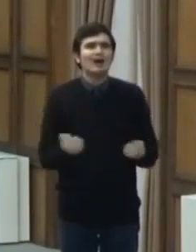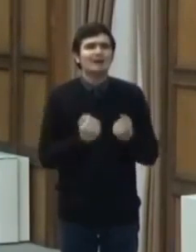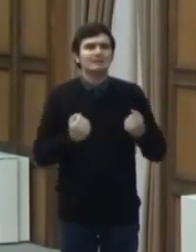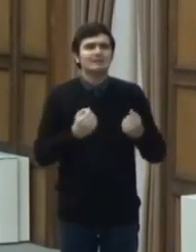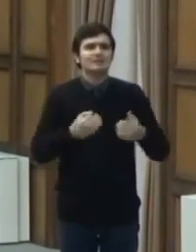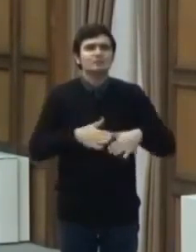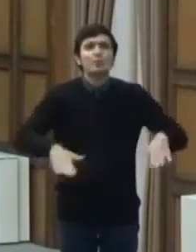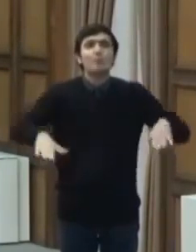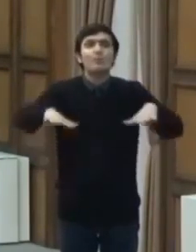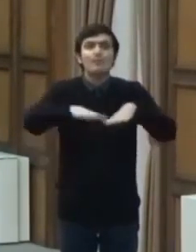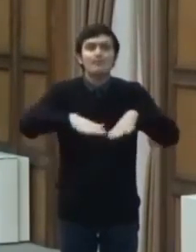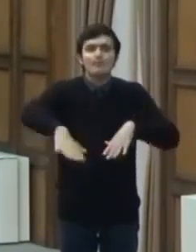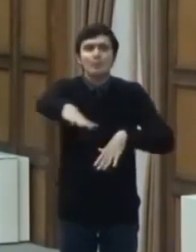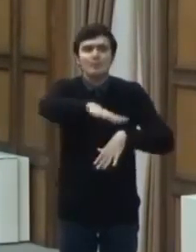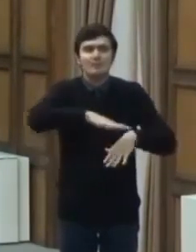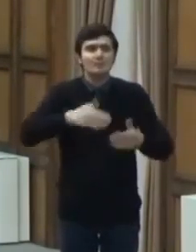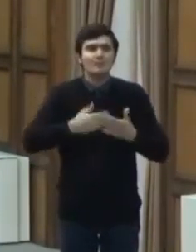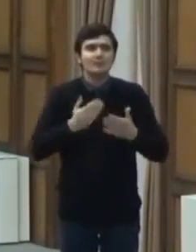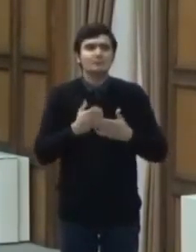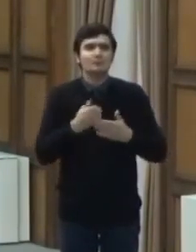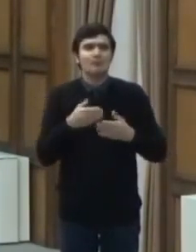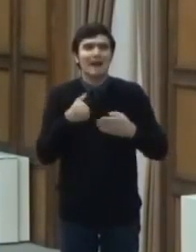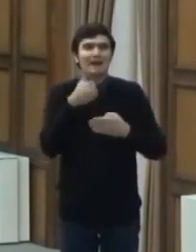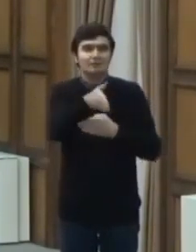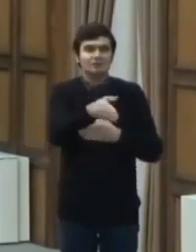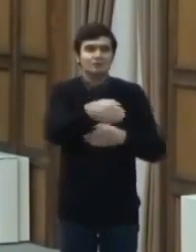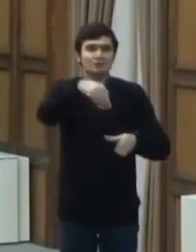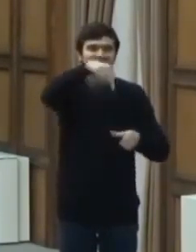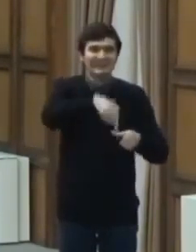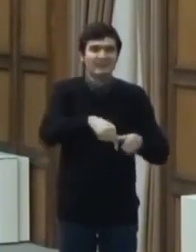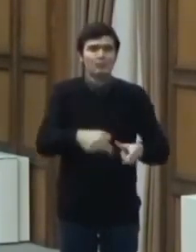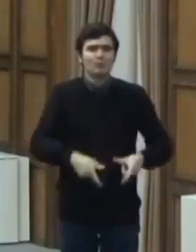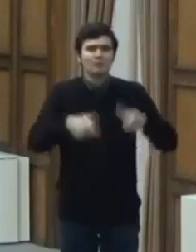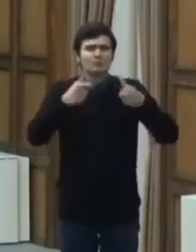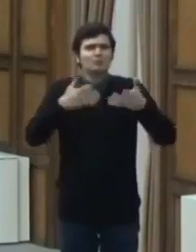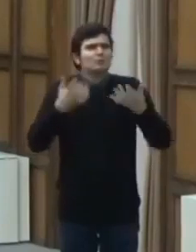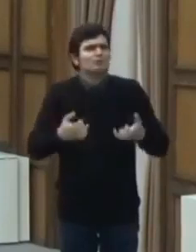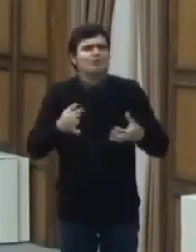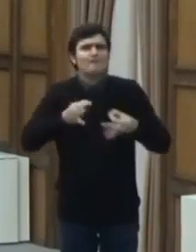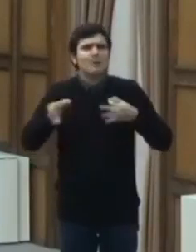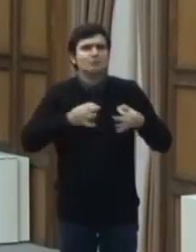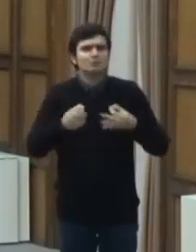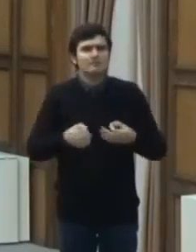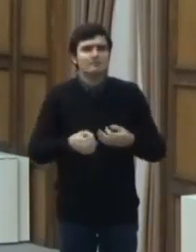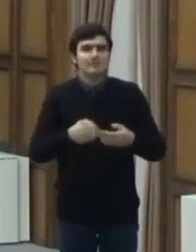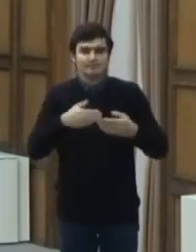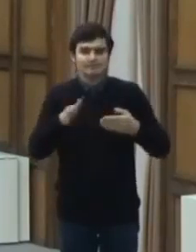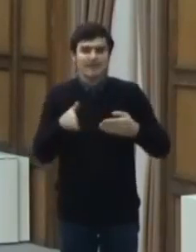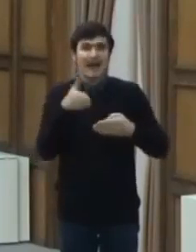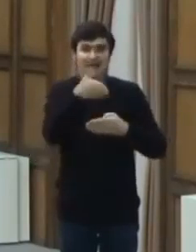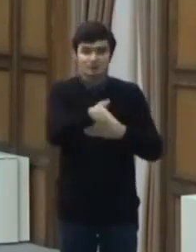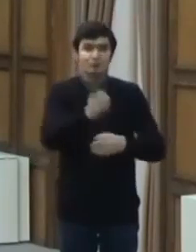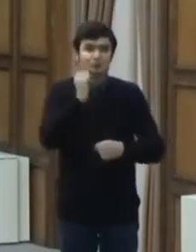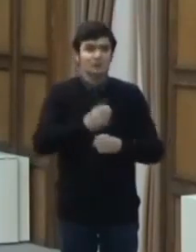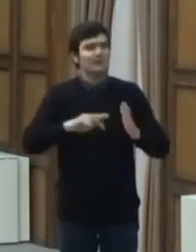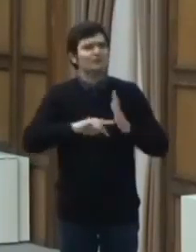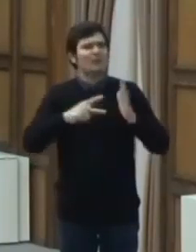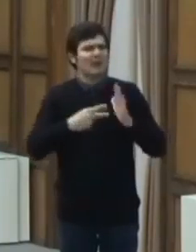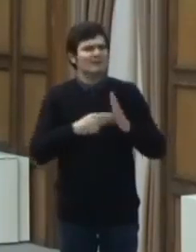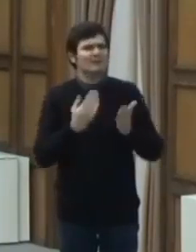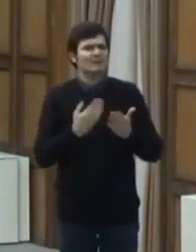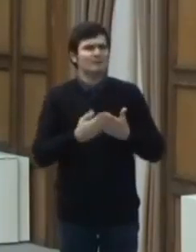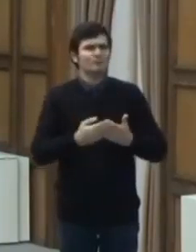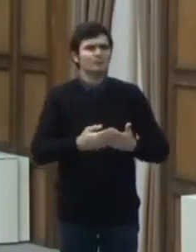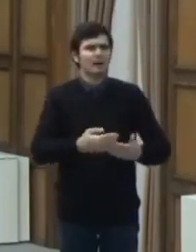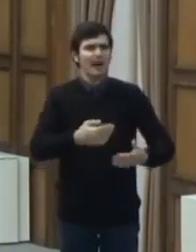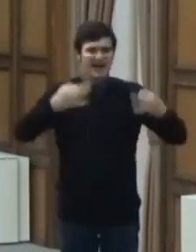interiorul clădirilor, iau măsuri pentru organizarea activității astfel. Accesul trebuie să fie organizat astfel încât să fie